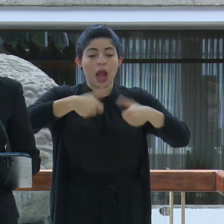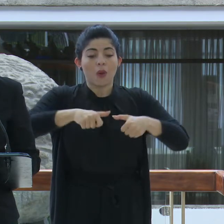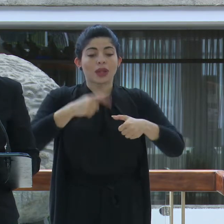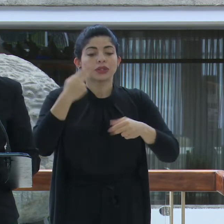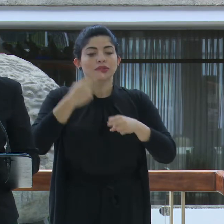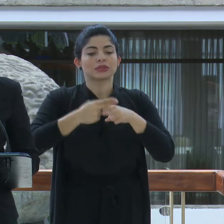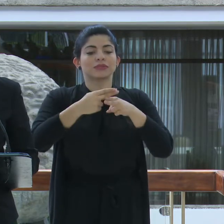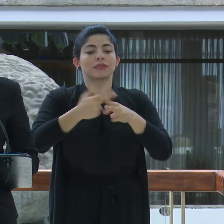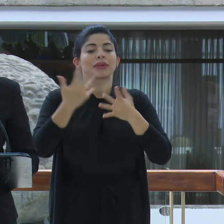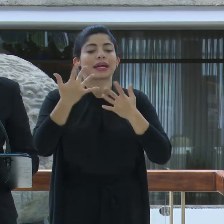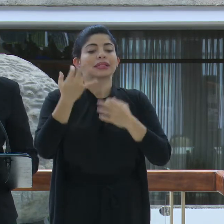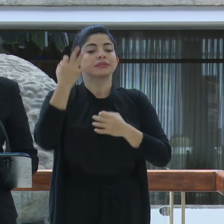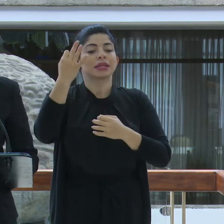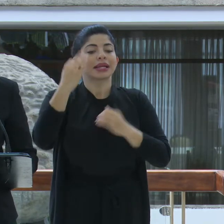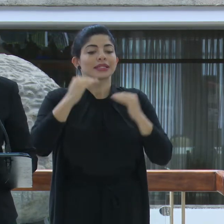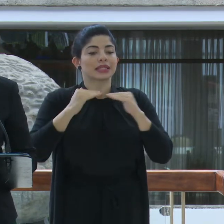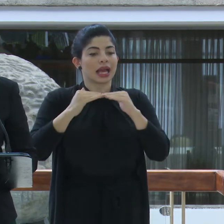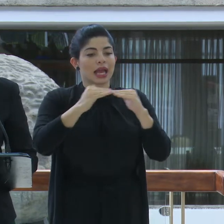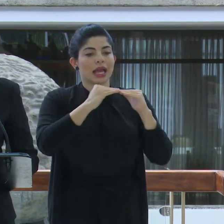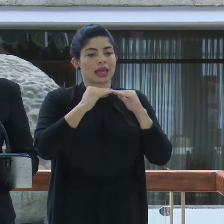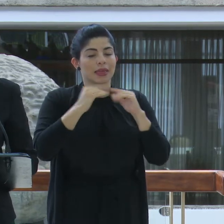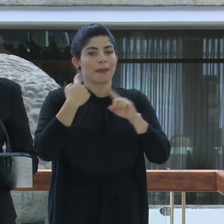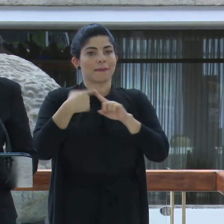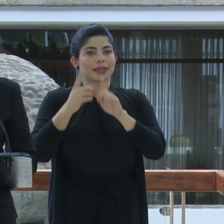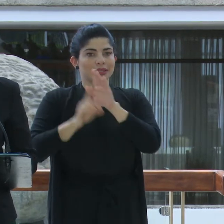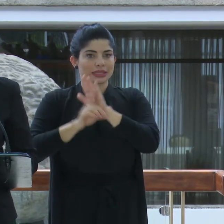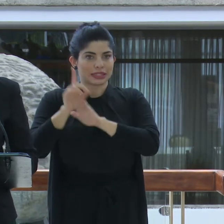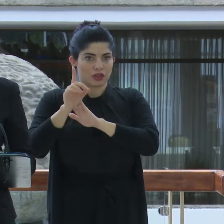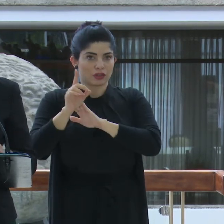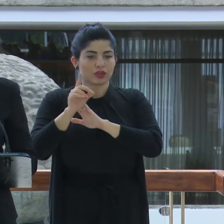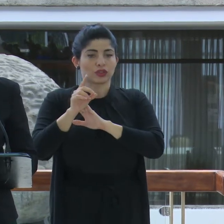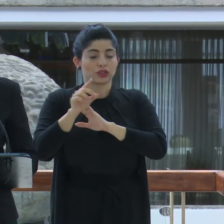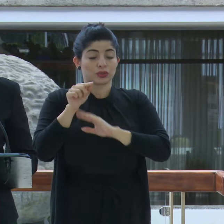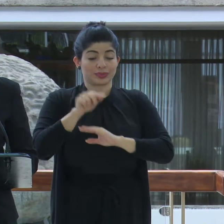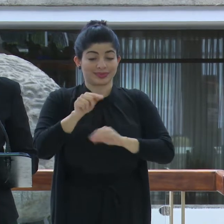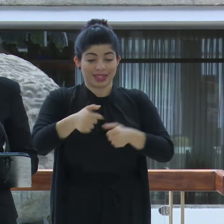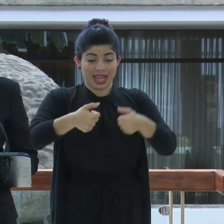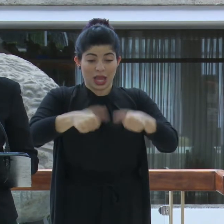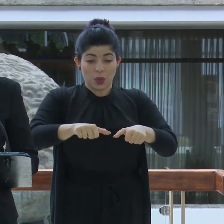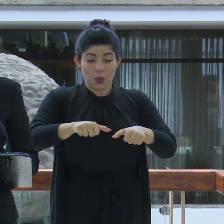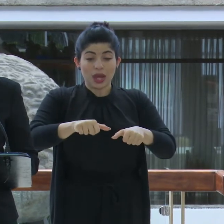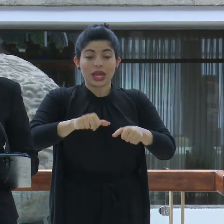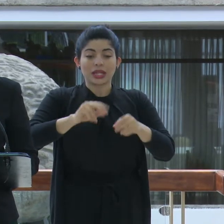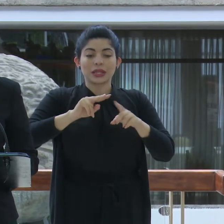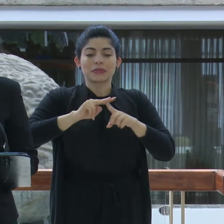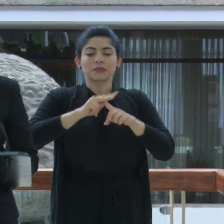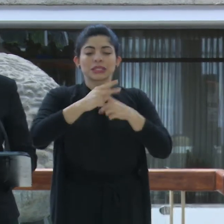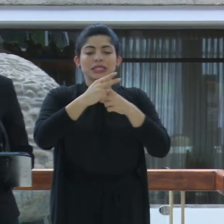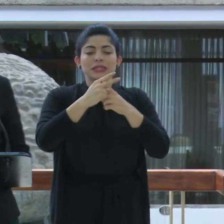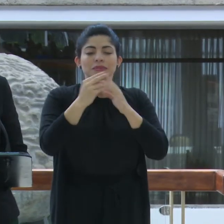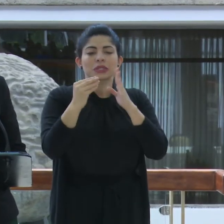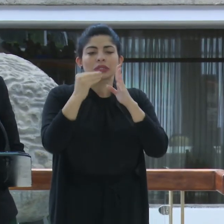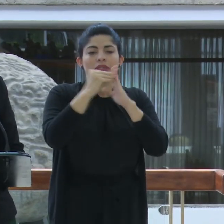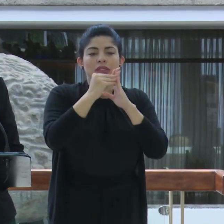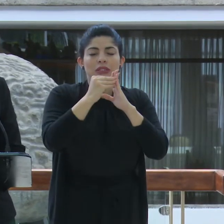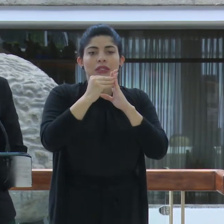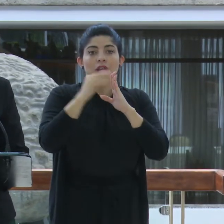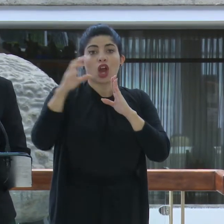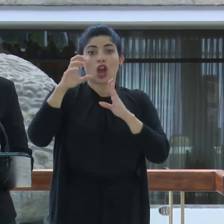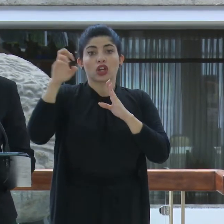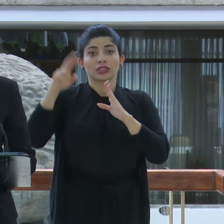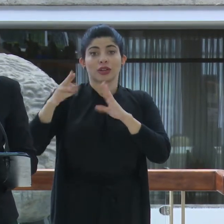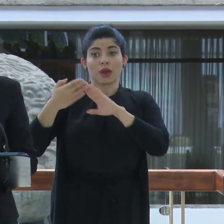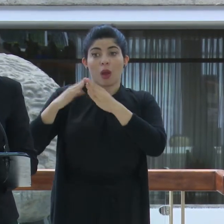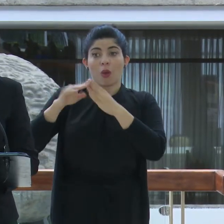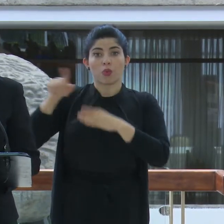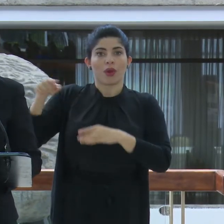esperanza, la equidad y el desarrollo. Ese acuerdo comienza subrayando el mandato del pueblo de Costa